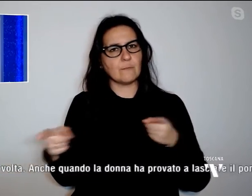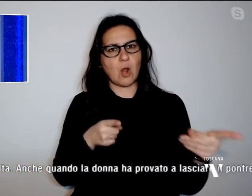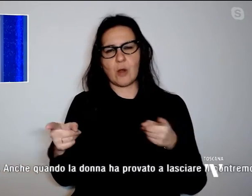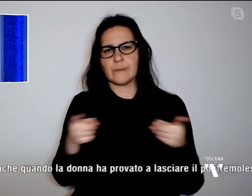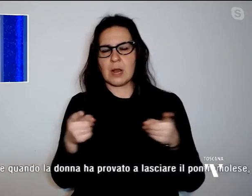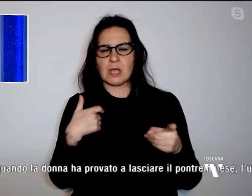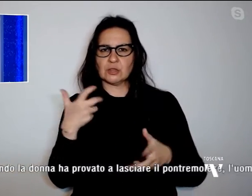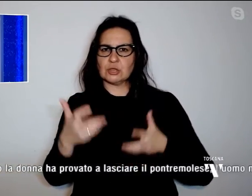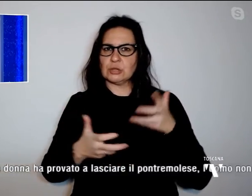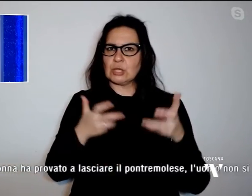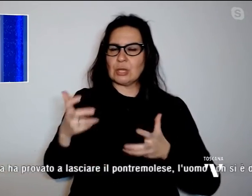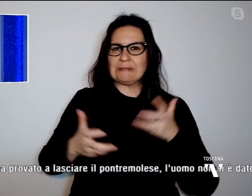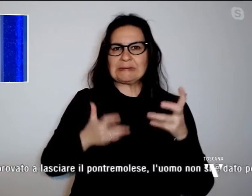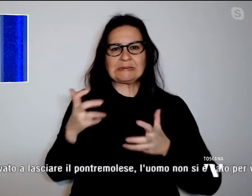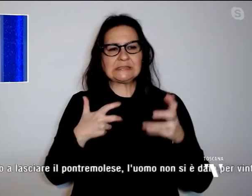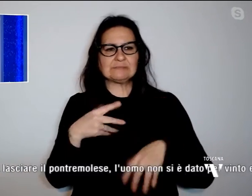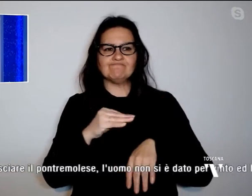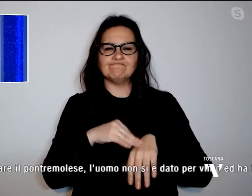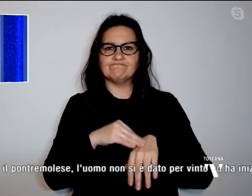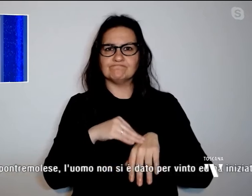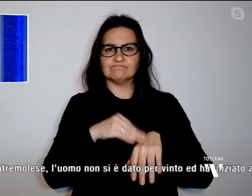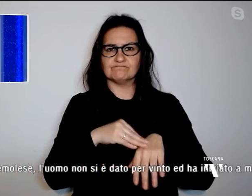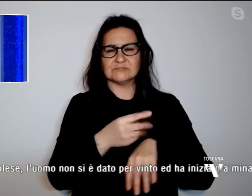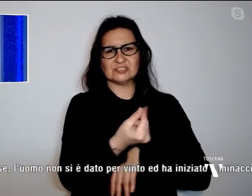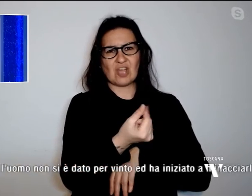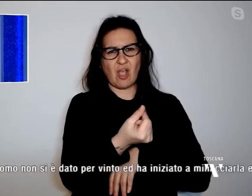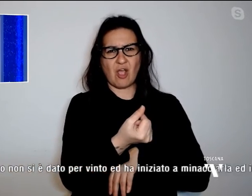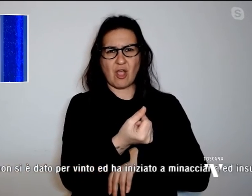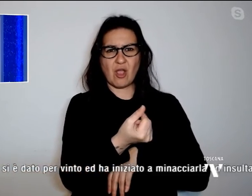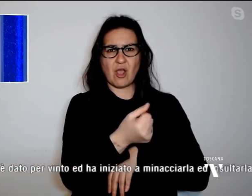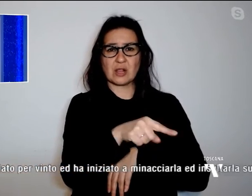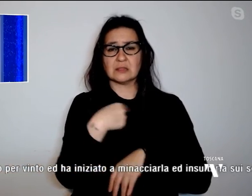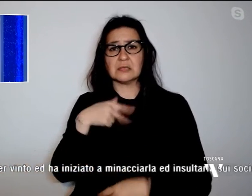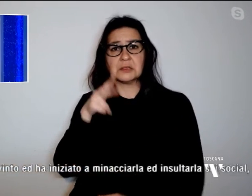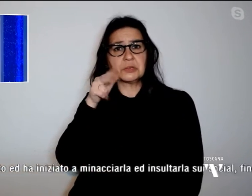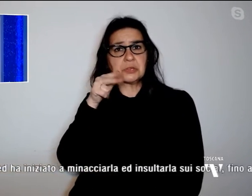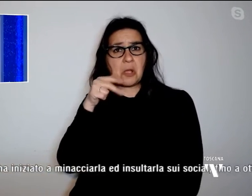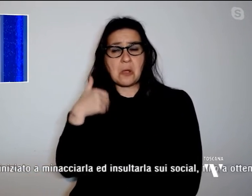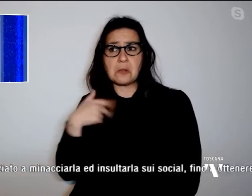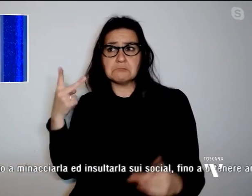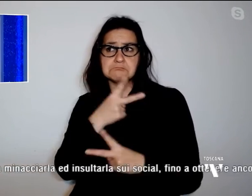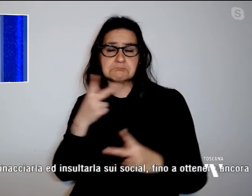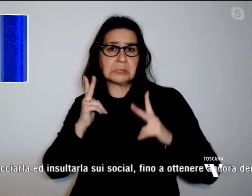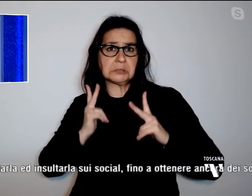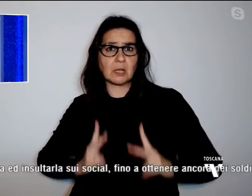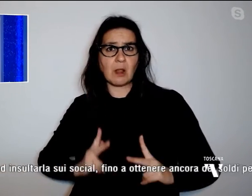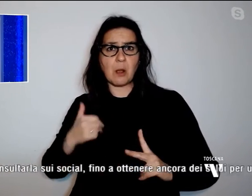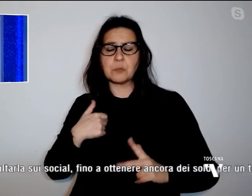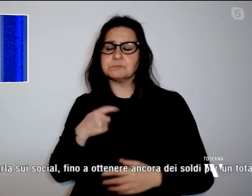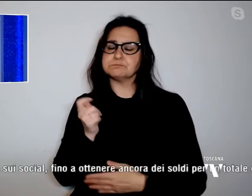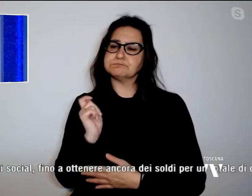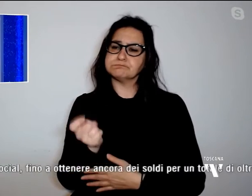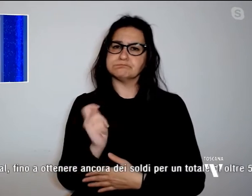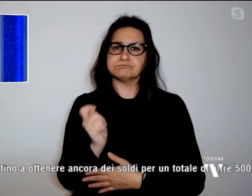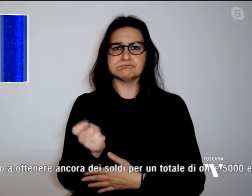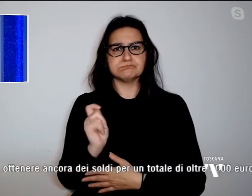iniziato a chiedere soldi alla 44enne che, senza sospettare, ha continuato a fare ricariche